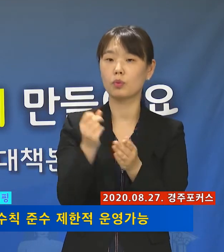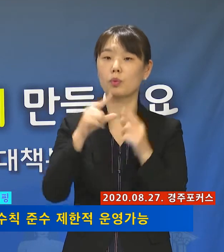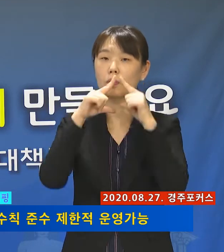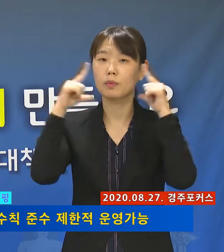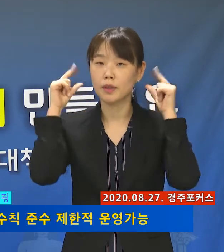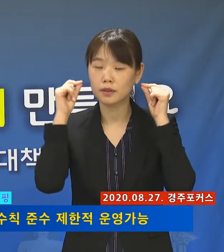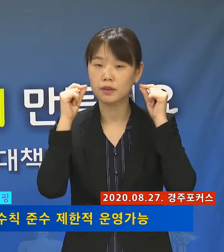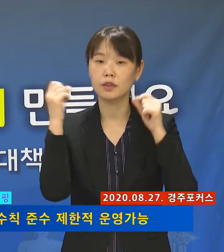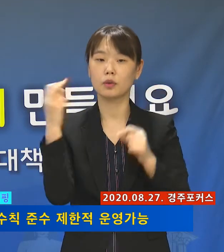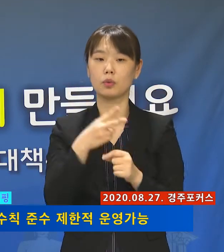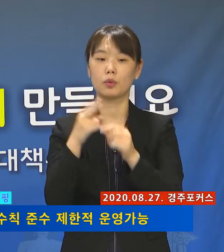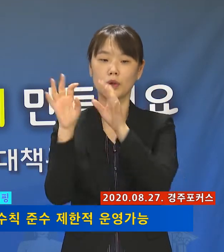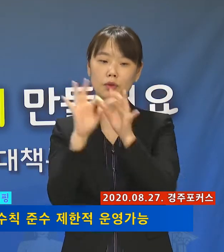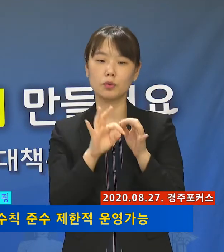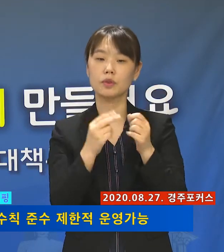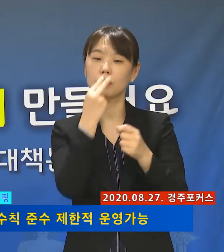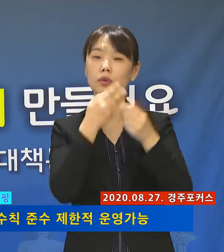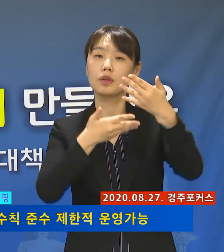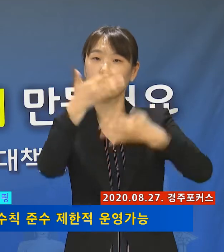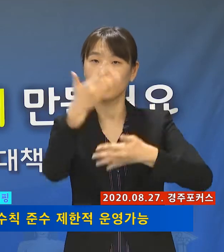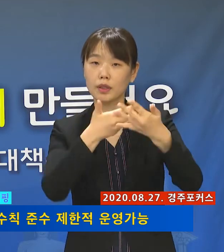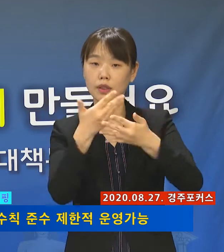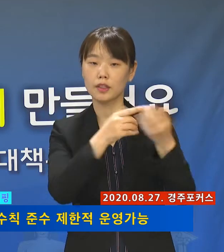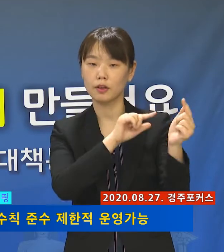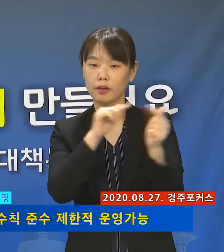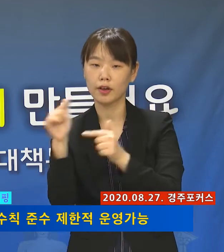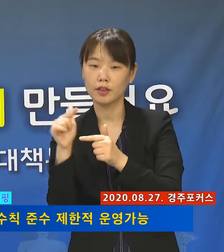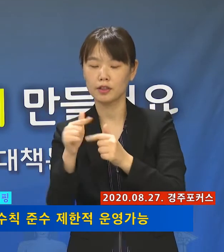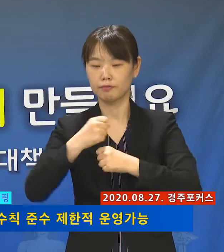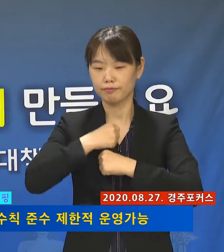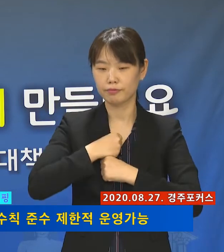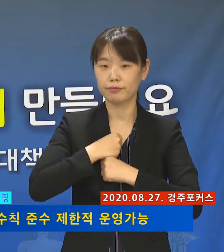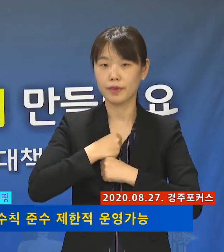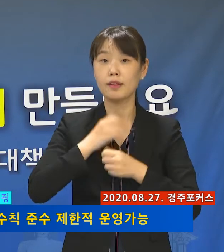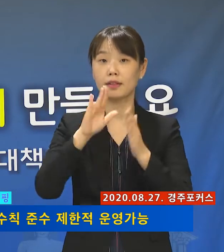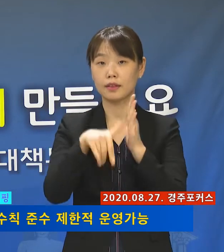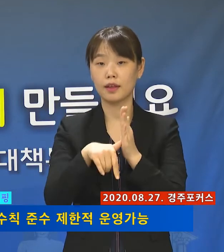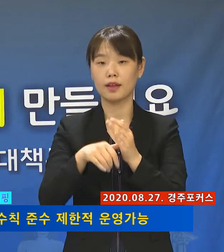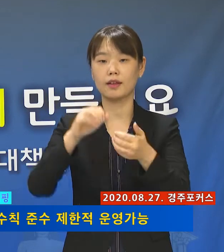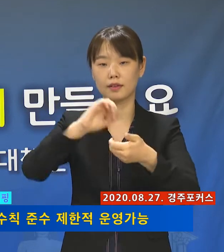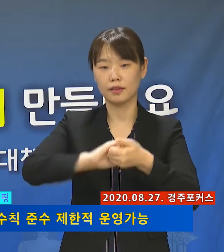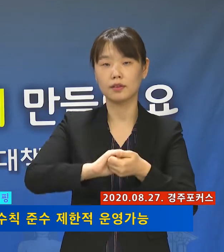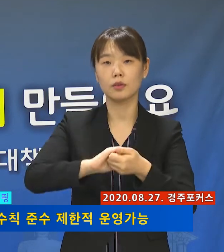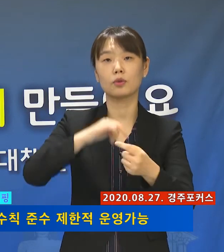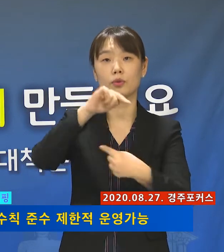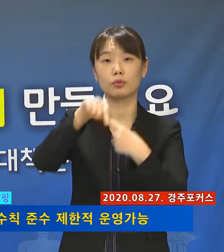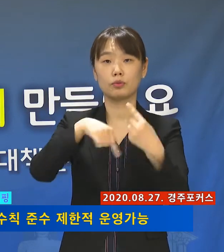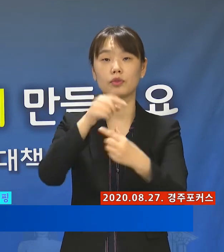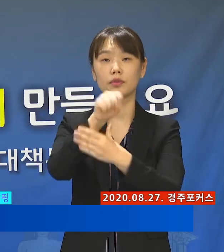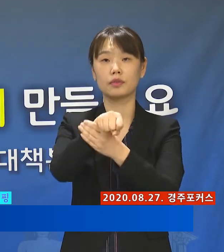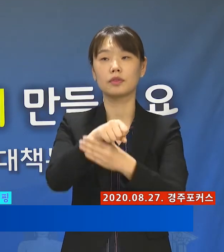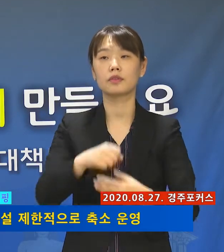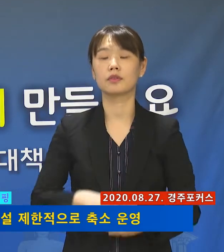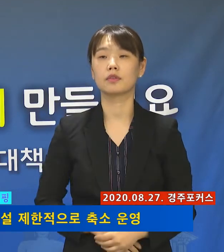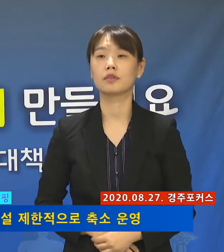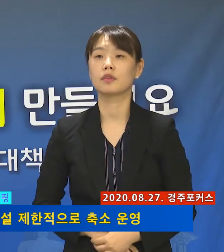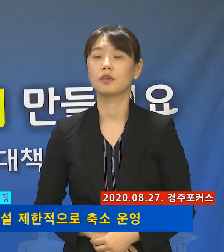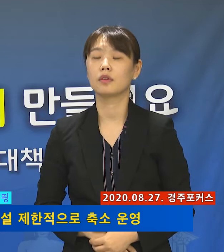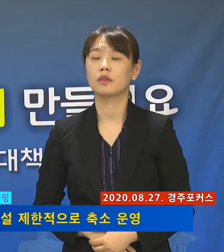마스크 착용, 주기적 환기 등을 준수할 경우에 하나여 제한적으로 운영할 수 있습니다.